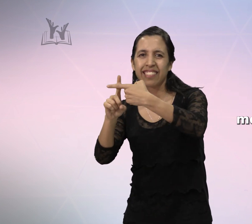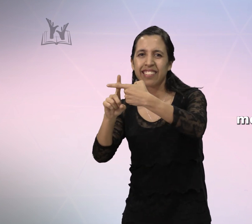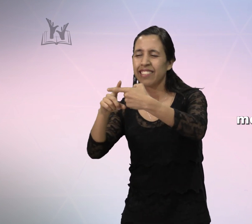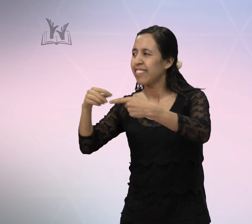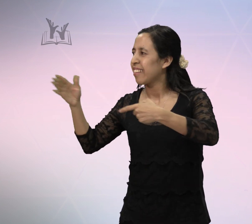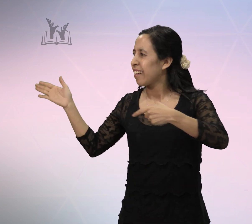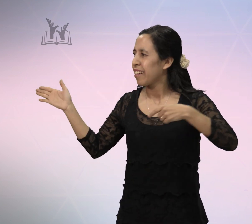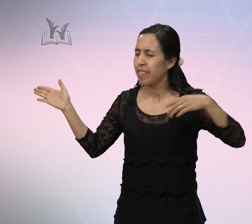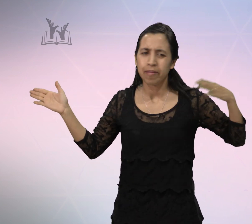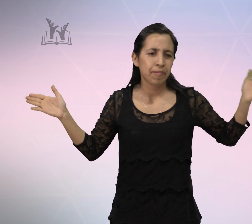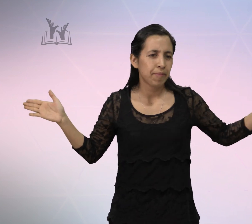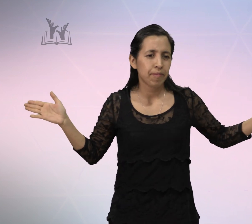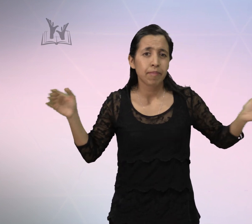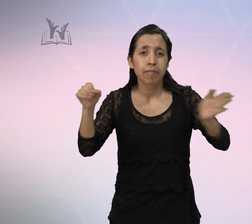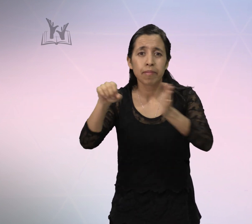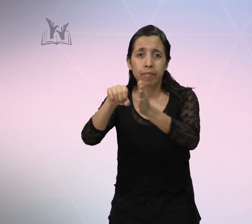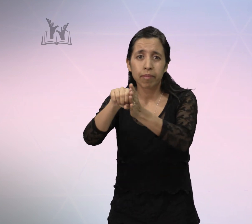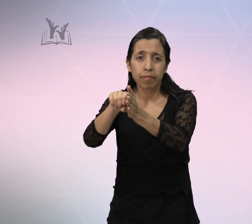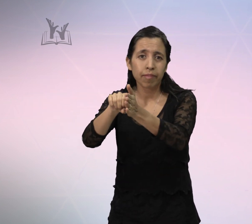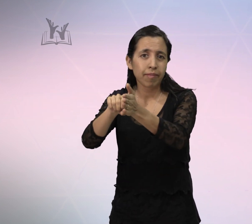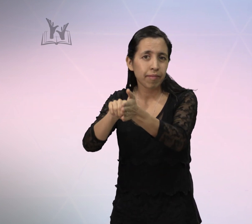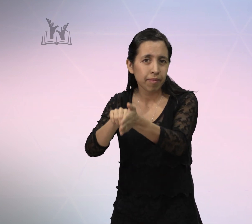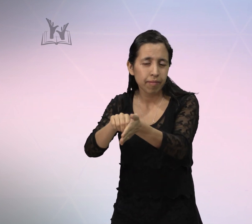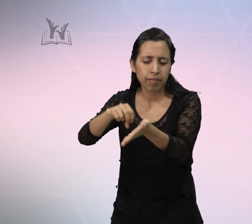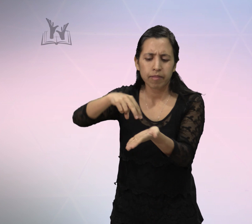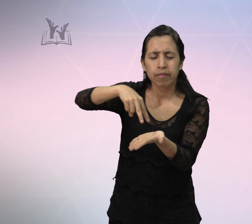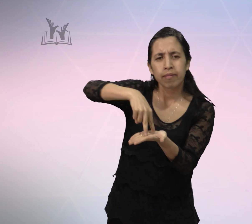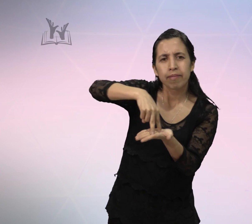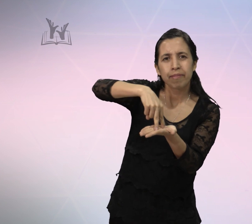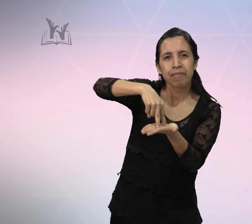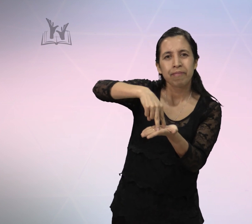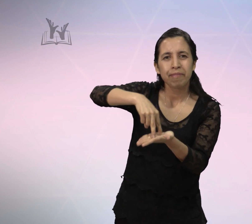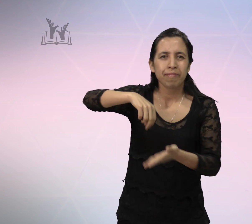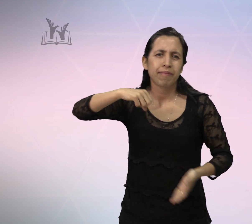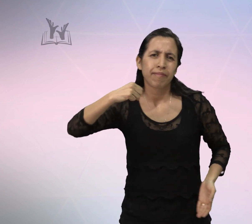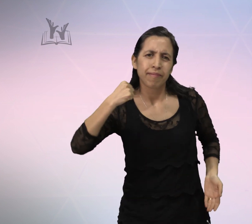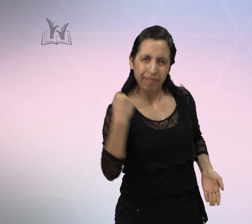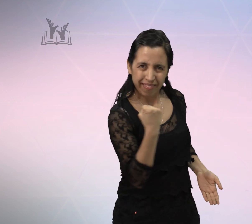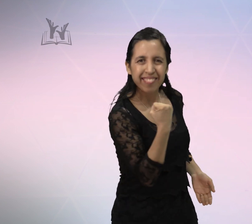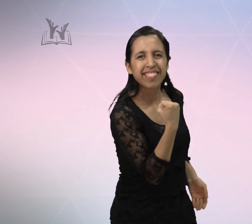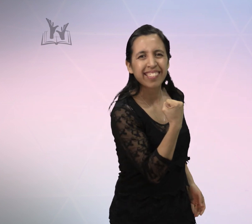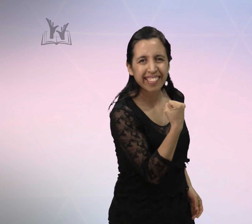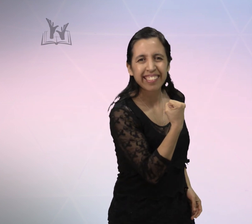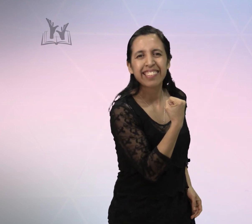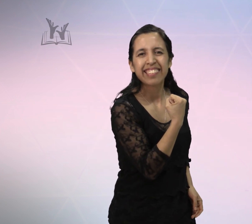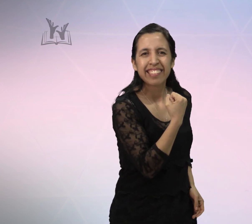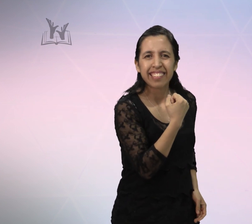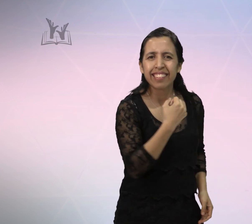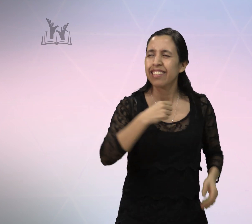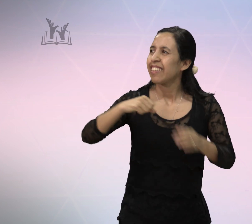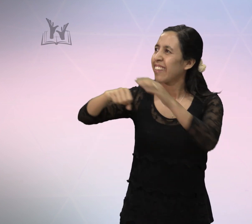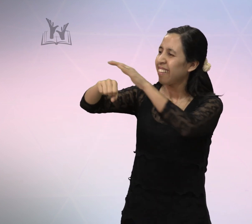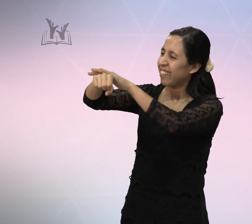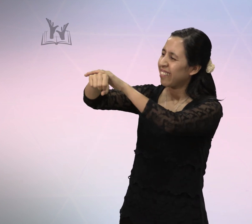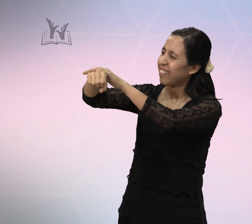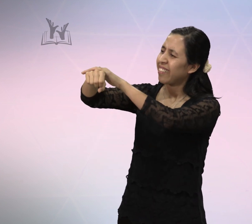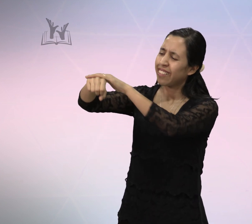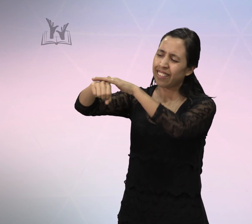Resucitaste con poder Perdona mis